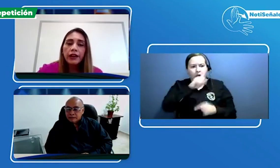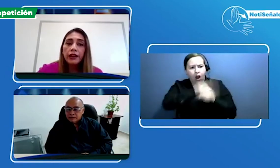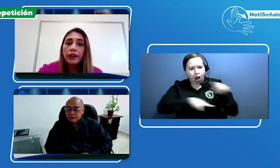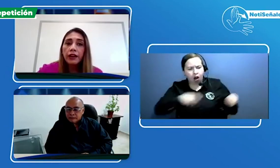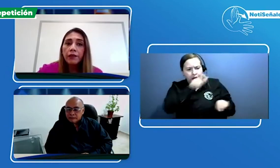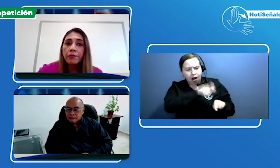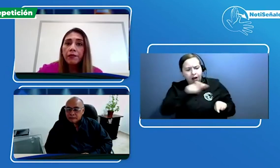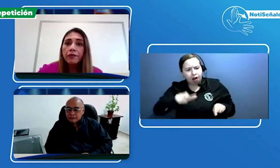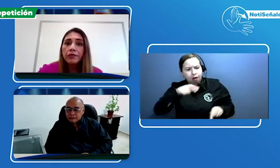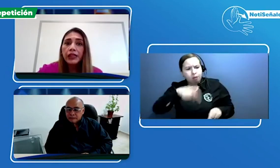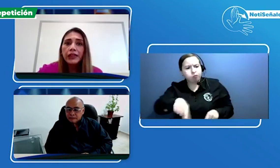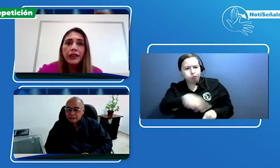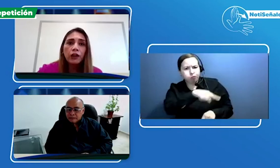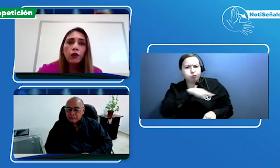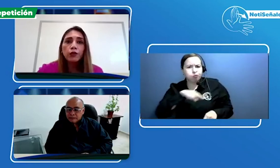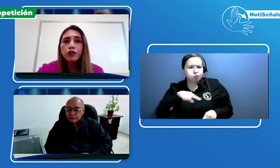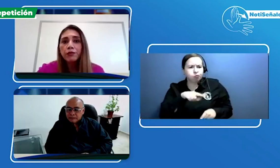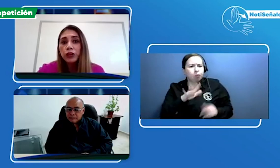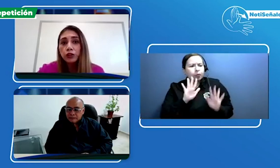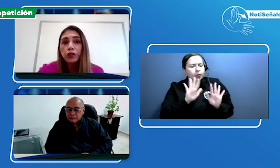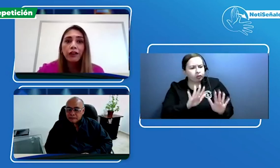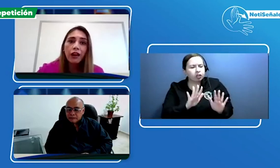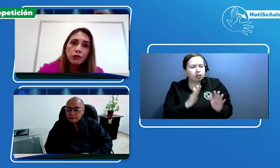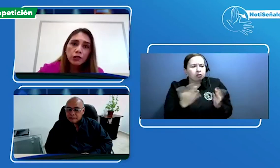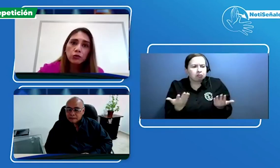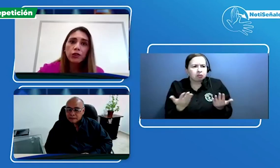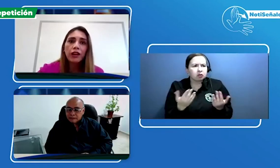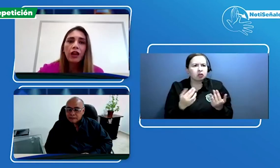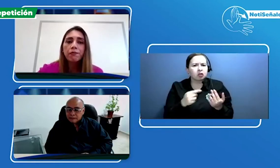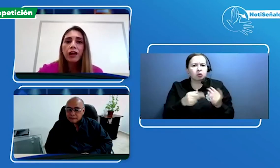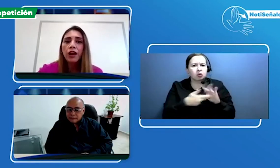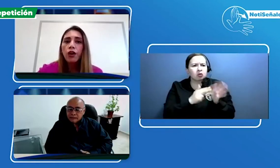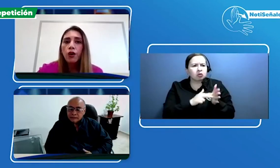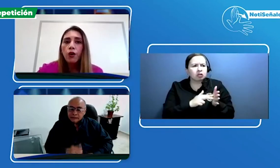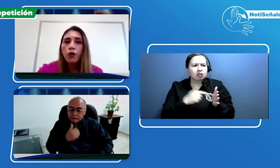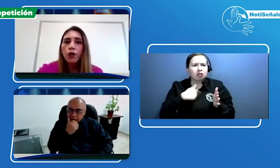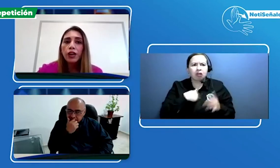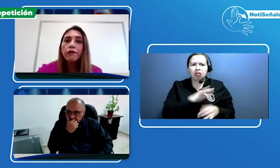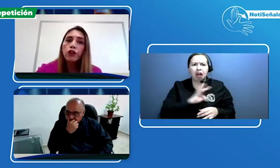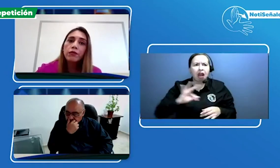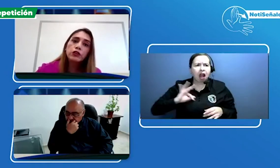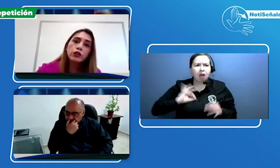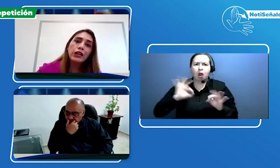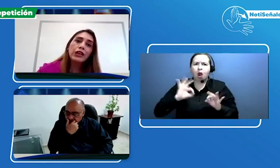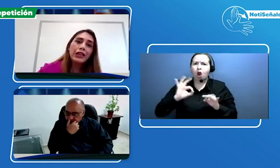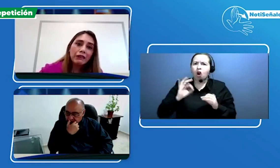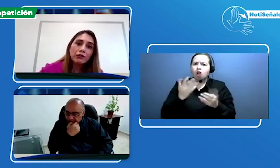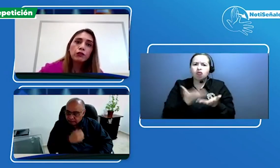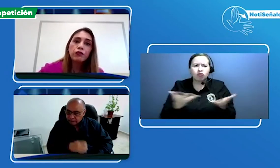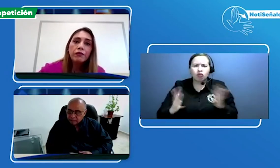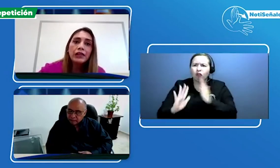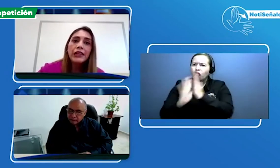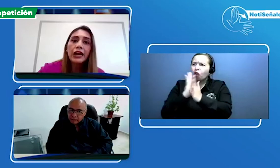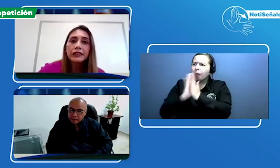tenían conocimientos cerrados de su terapia o información que le daban sus familiares